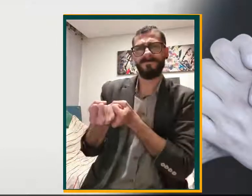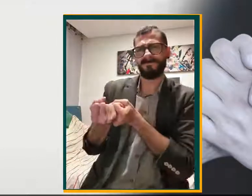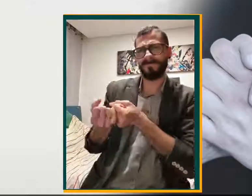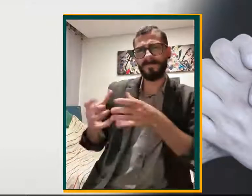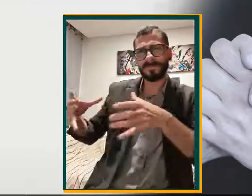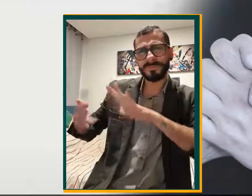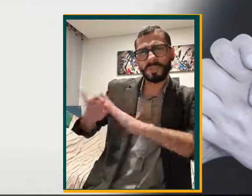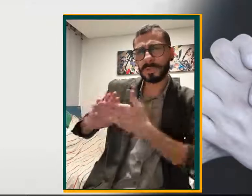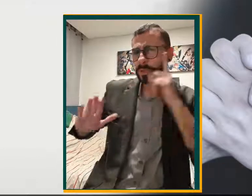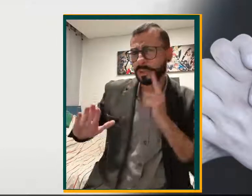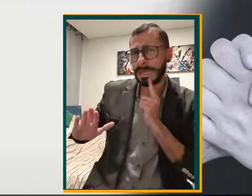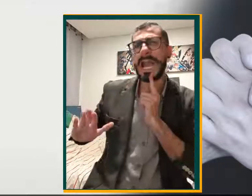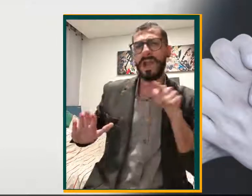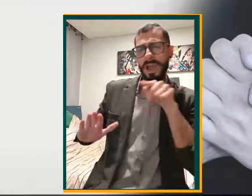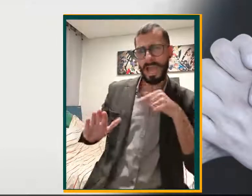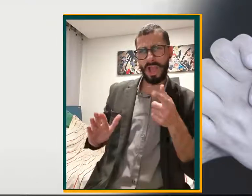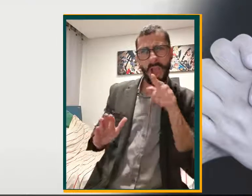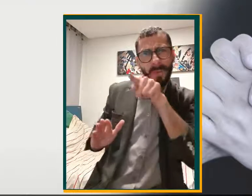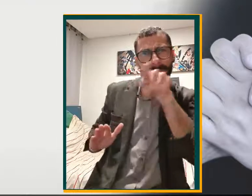de la comunidad sorda.